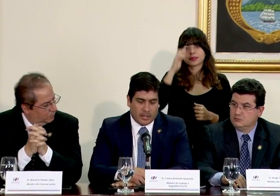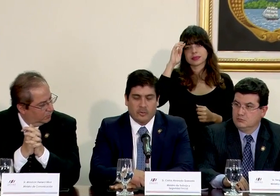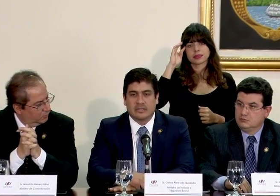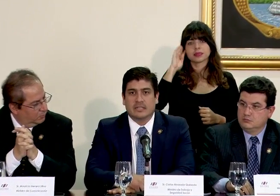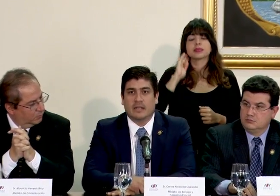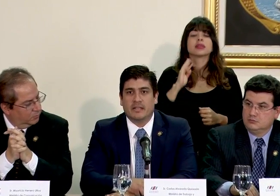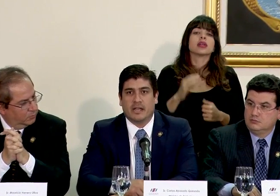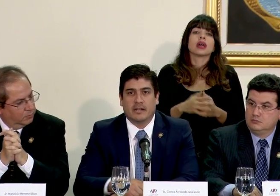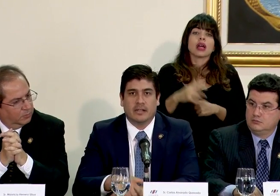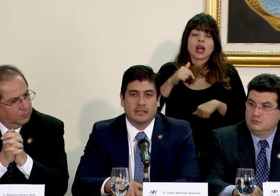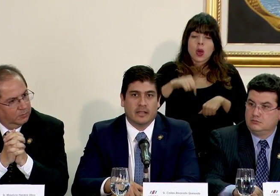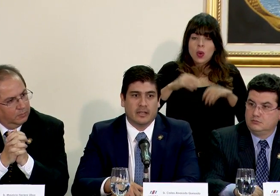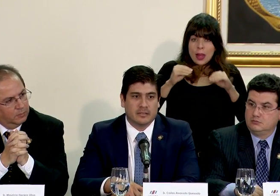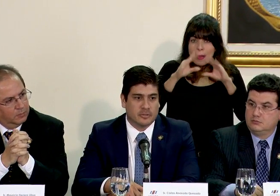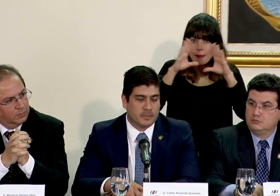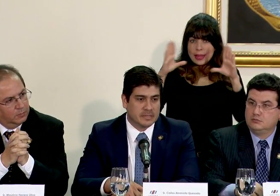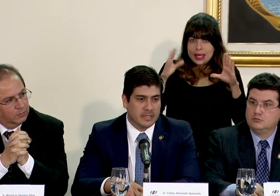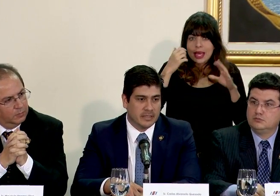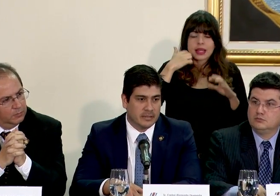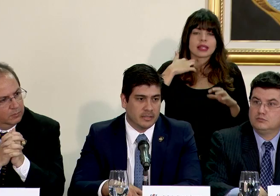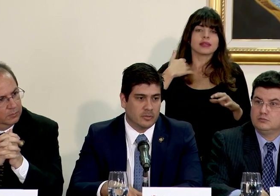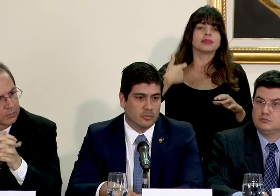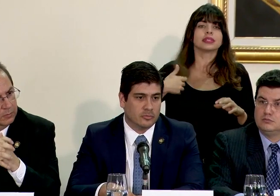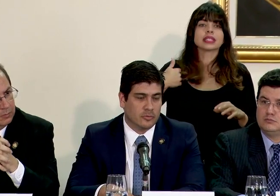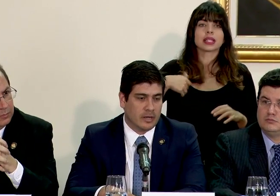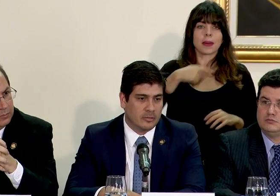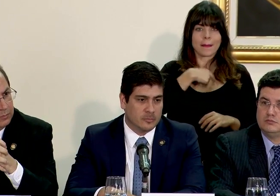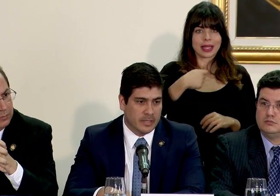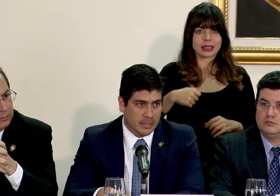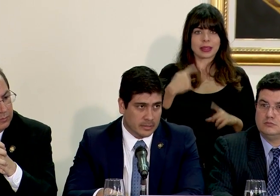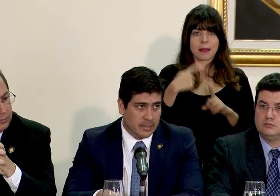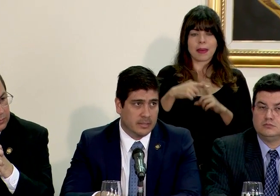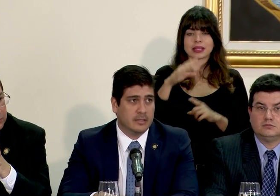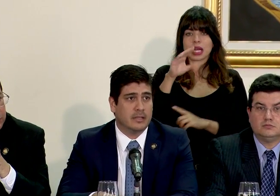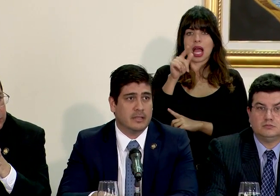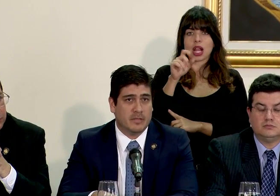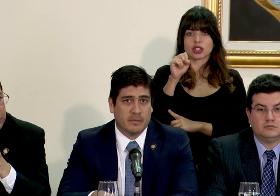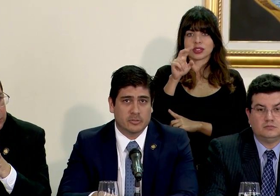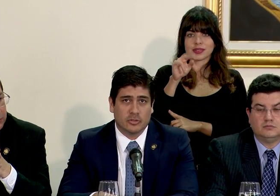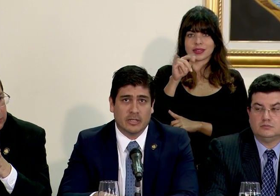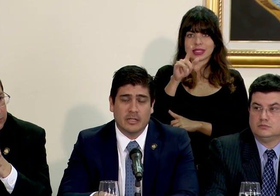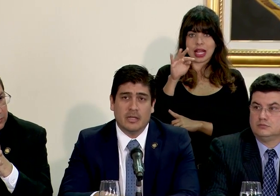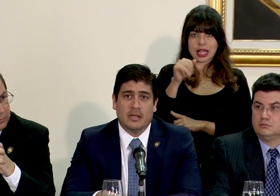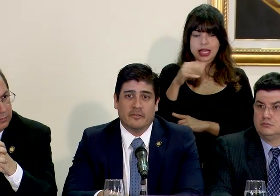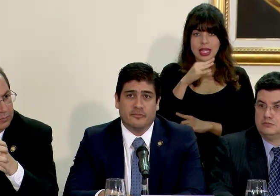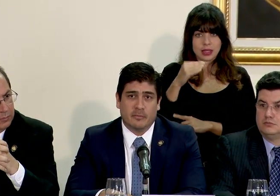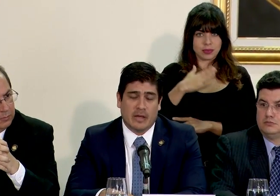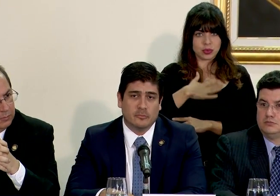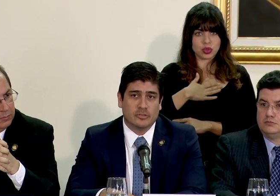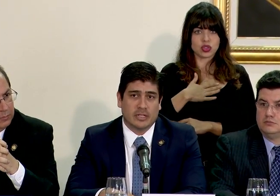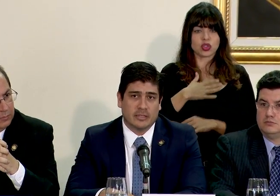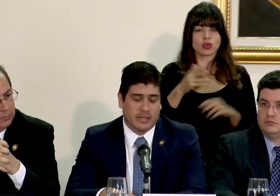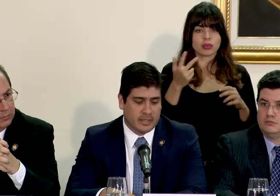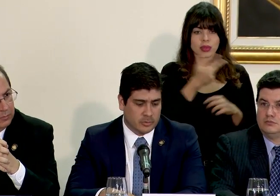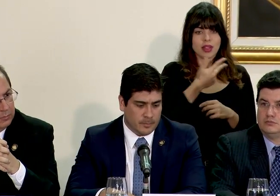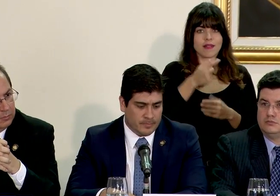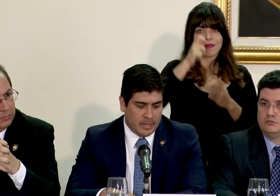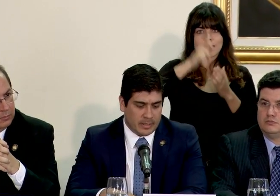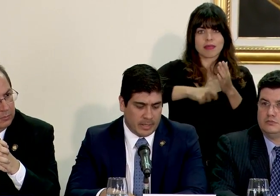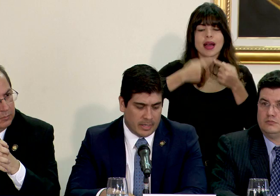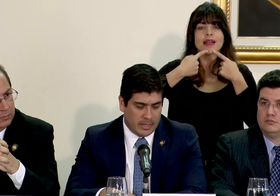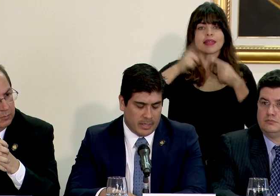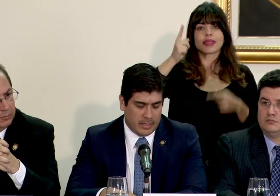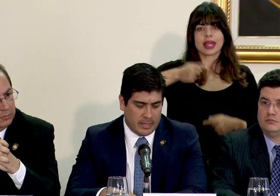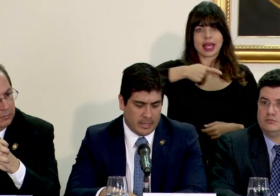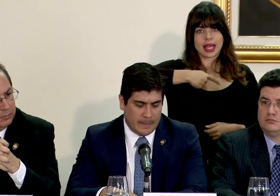En horas de la mañana el señor presidente con don Carlos Villalta y mi persona firmamos el decreto